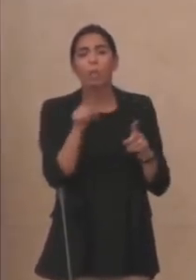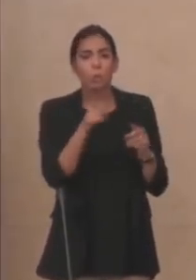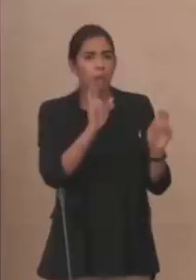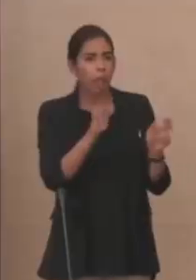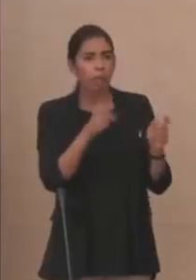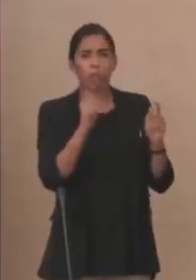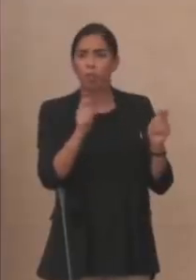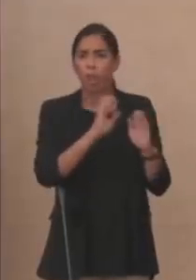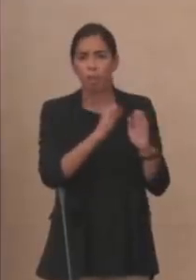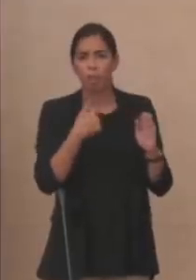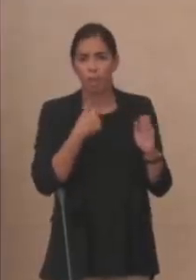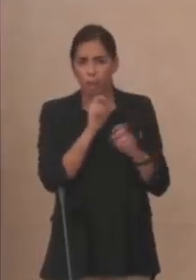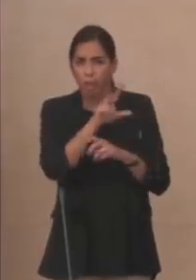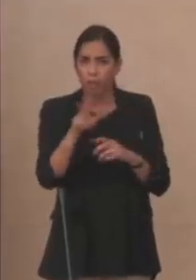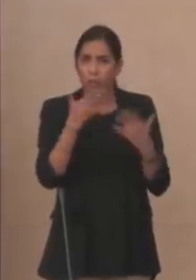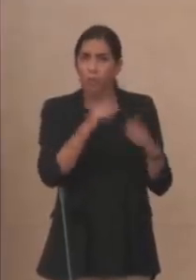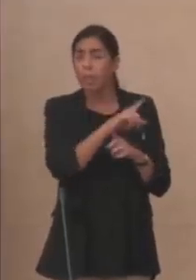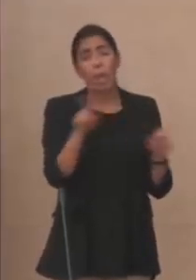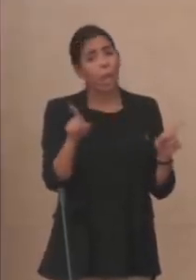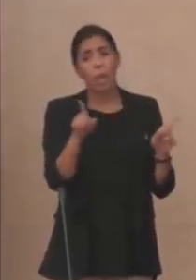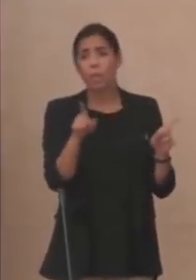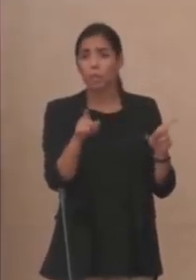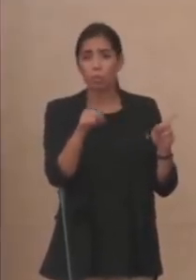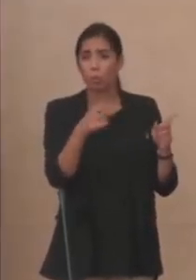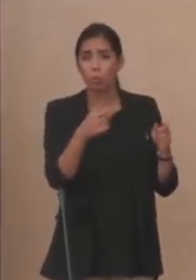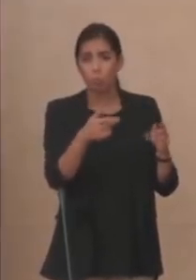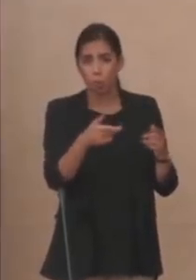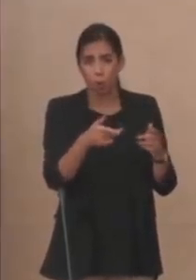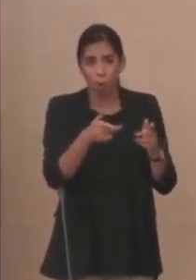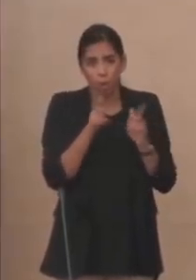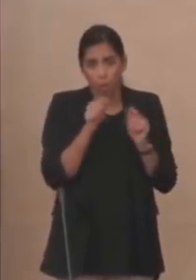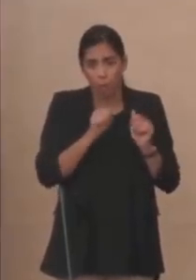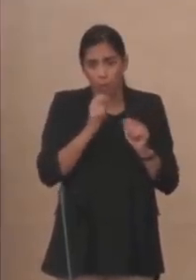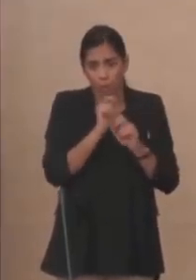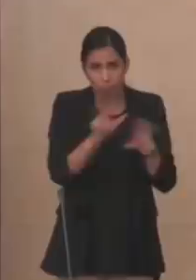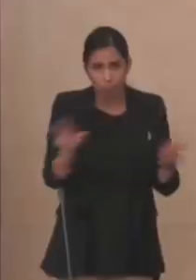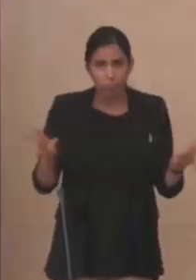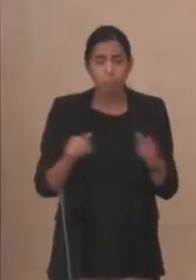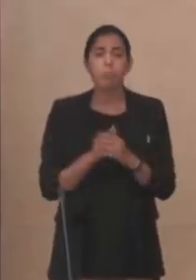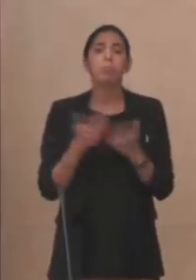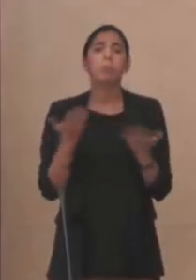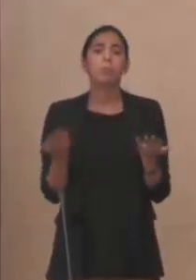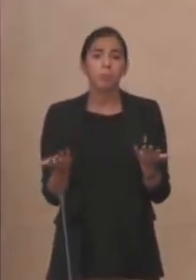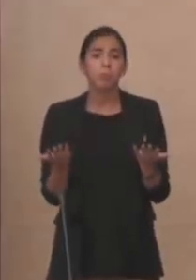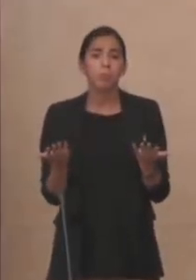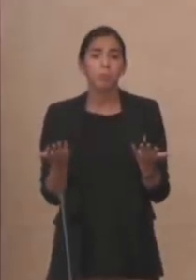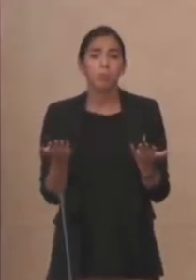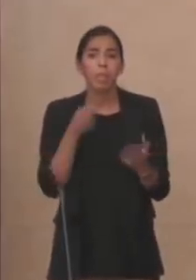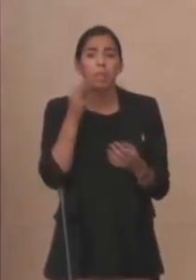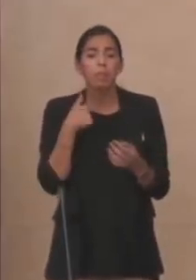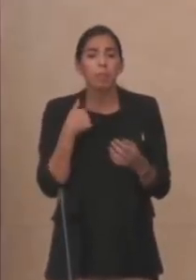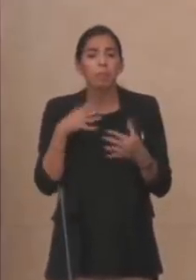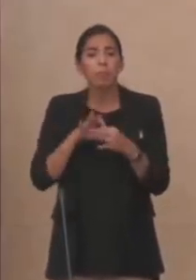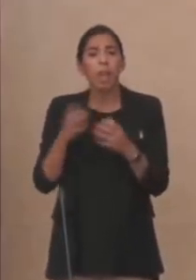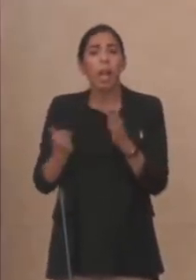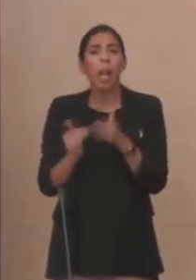questo aspetto. Detti vita allora a un'associazione che mostrasse che il Covid era invece una malattia curabilissima,